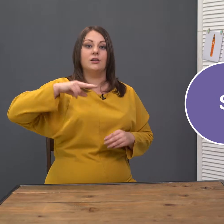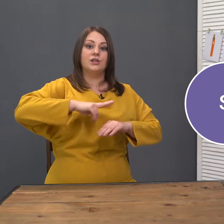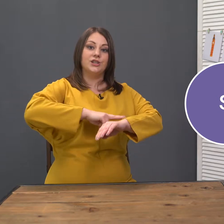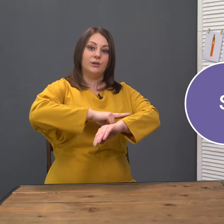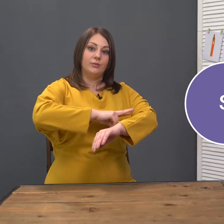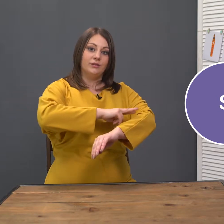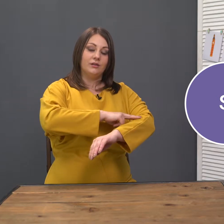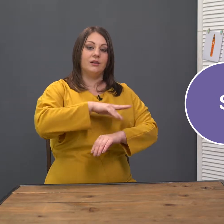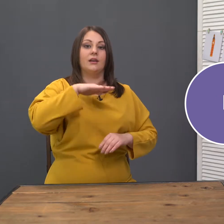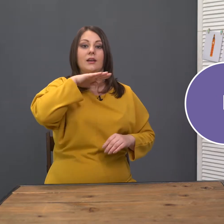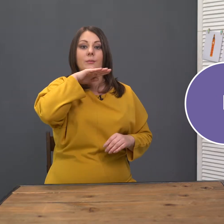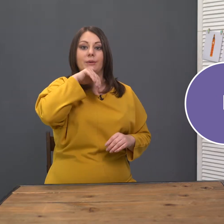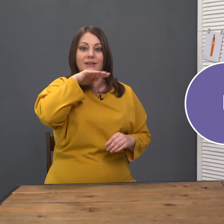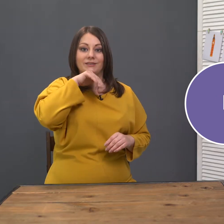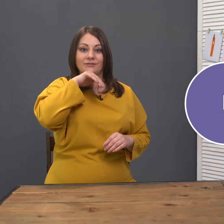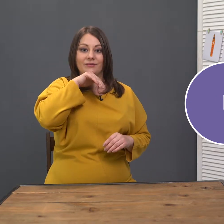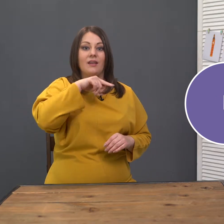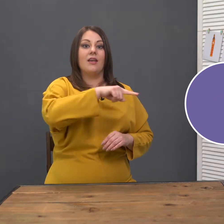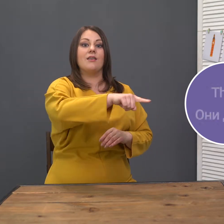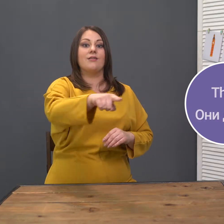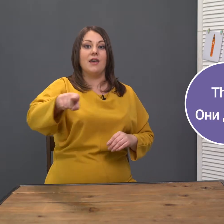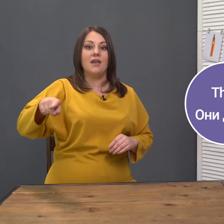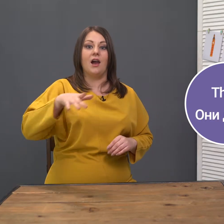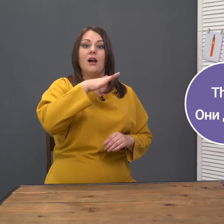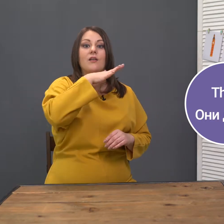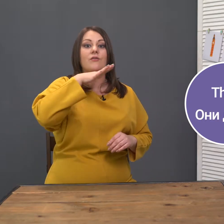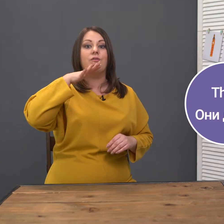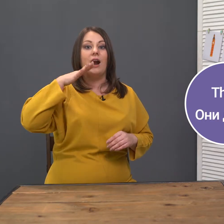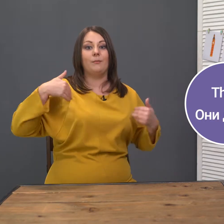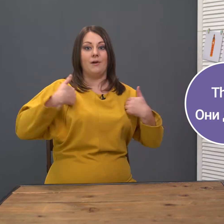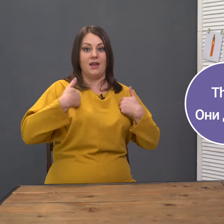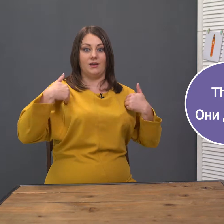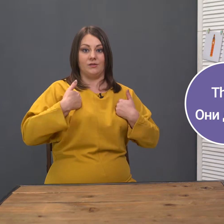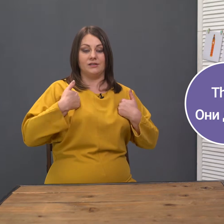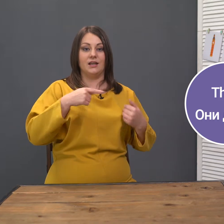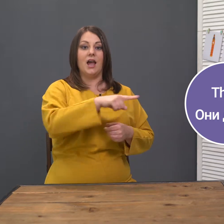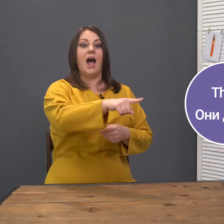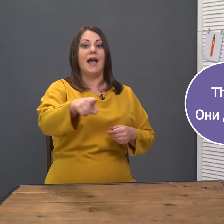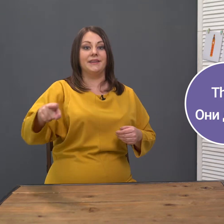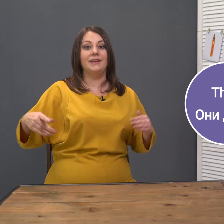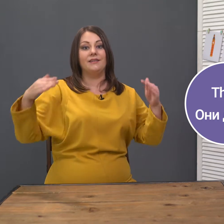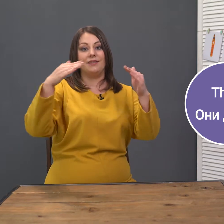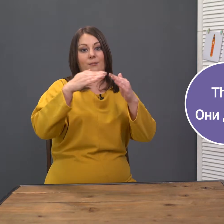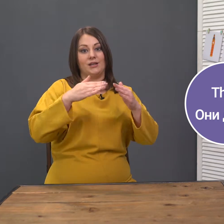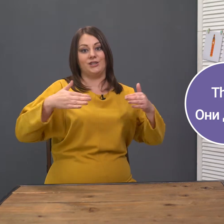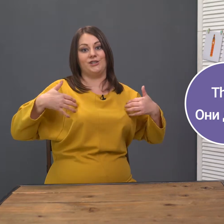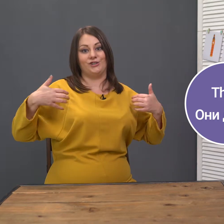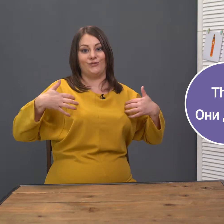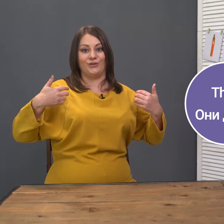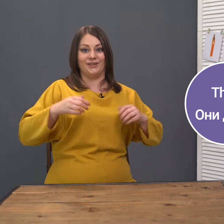Sheep – pig. They are farm animals. Они – домашние животные.